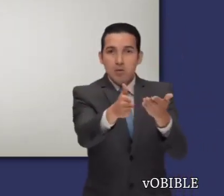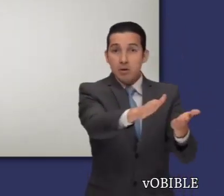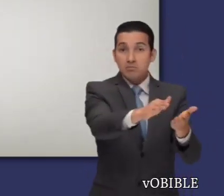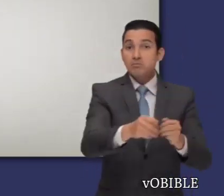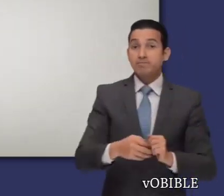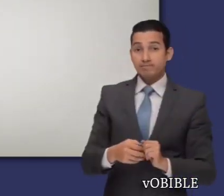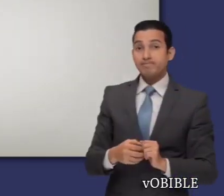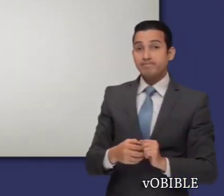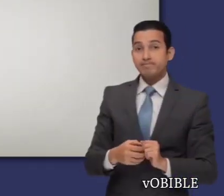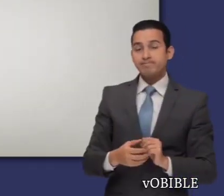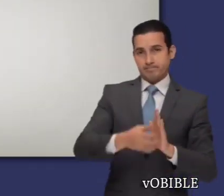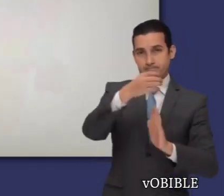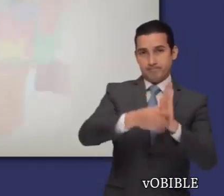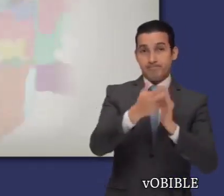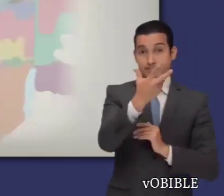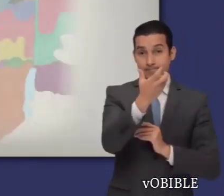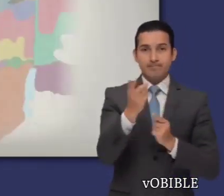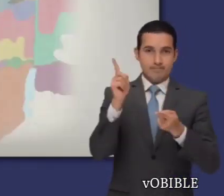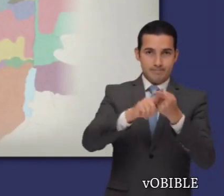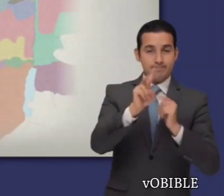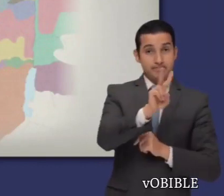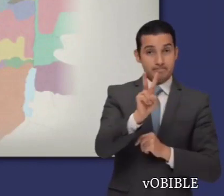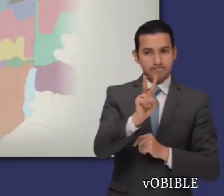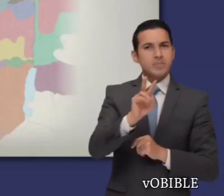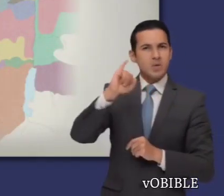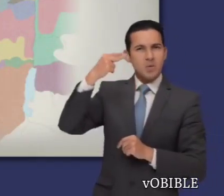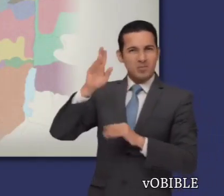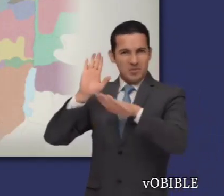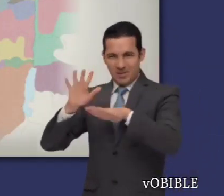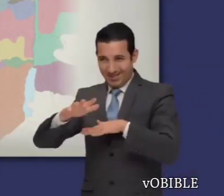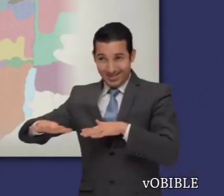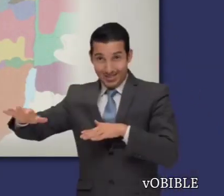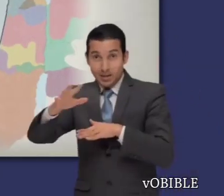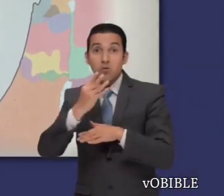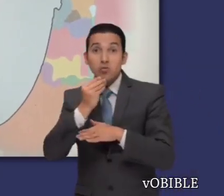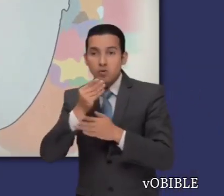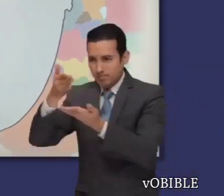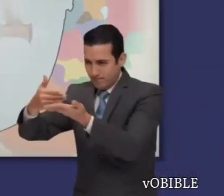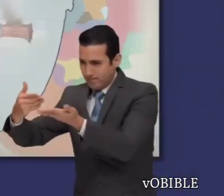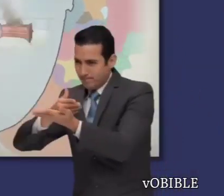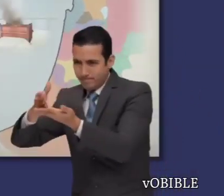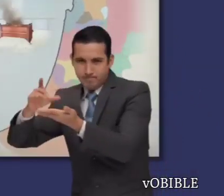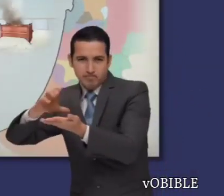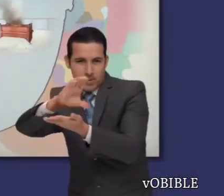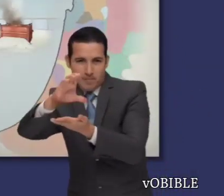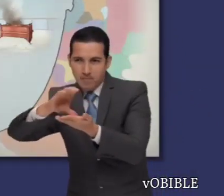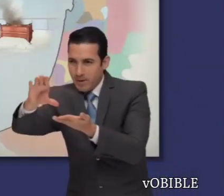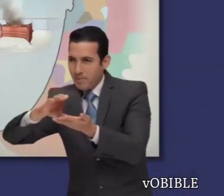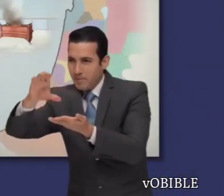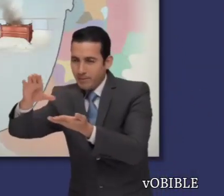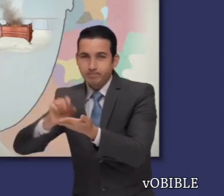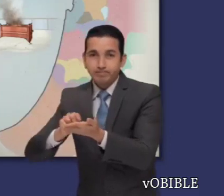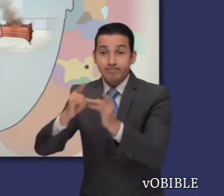En los capítulos 13 a 22, se reparte la tierra prometida entre las tribus de Israel. Se coloca el